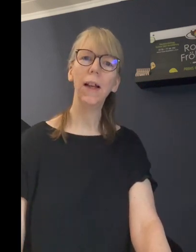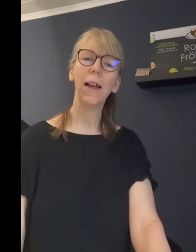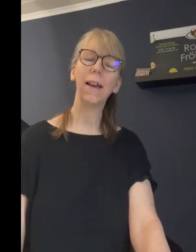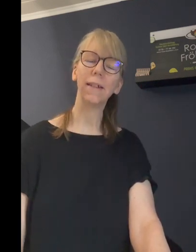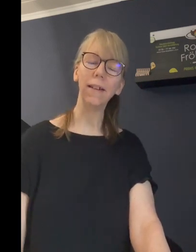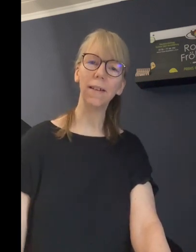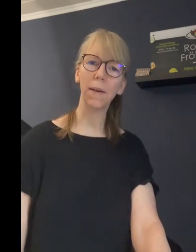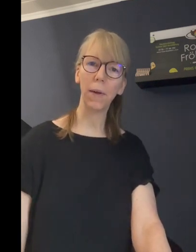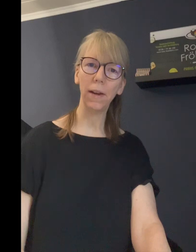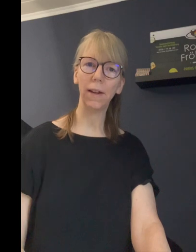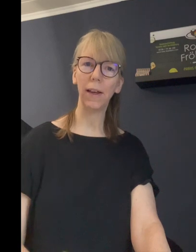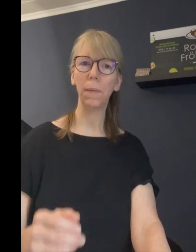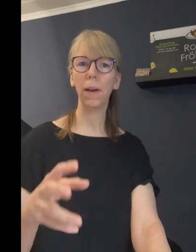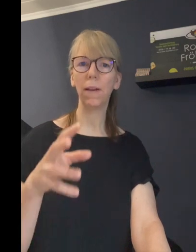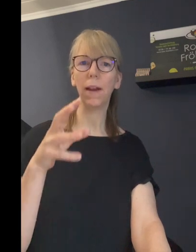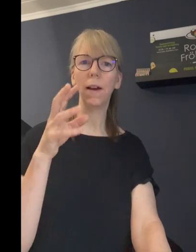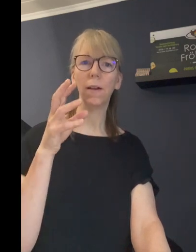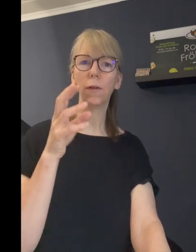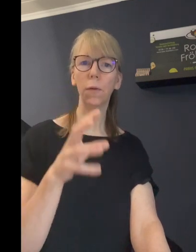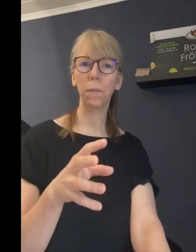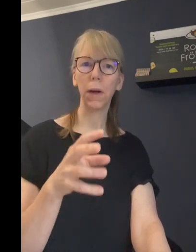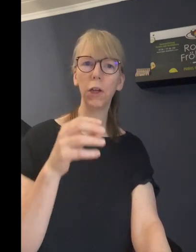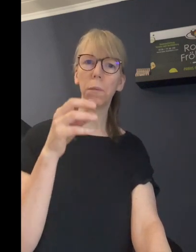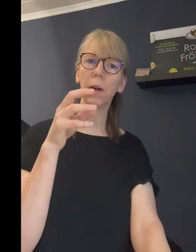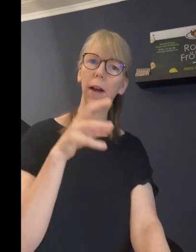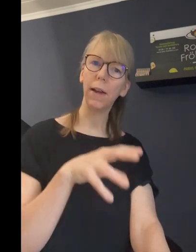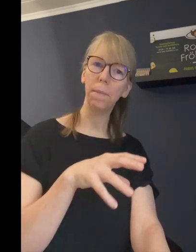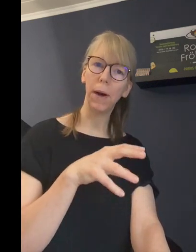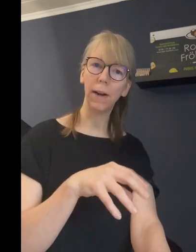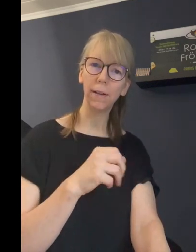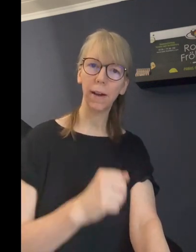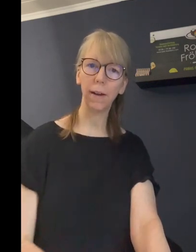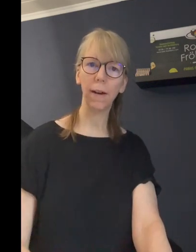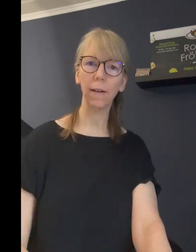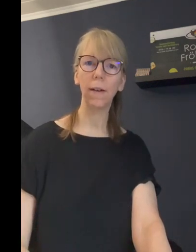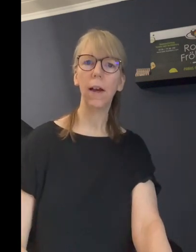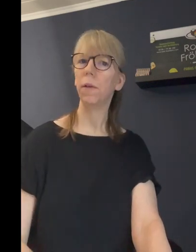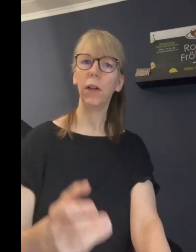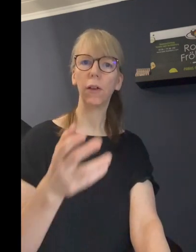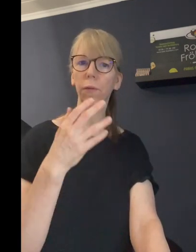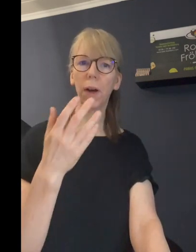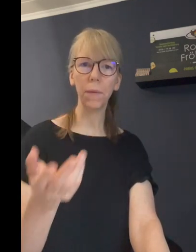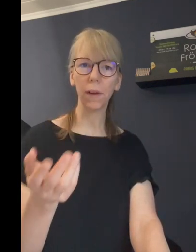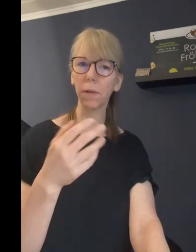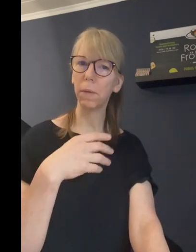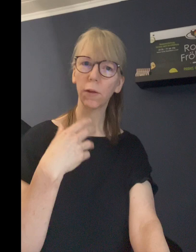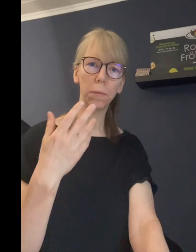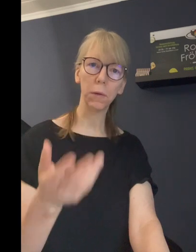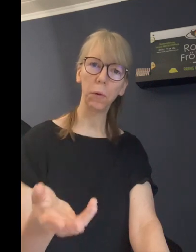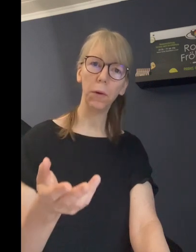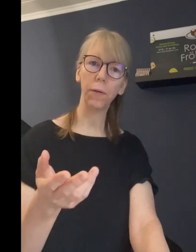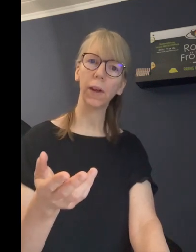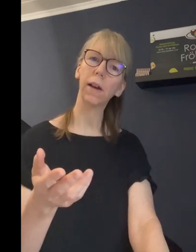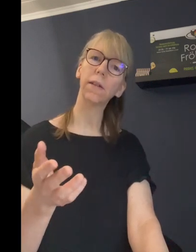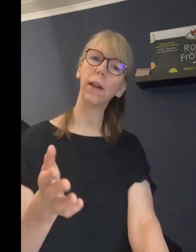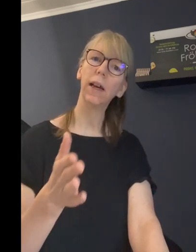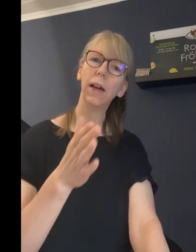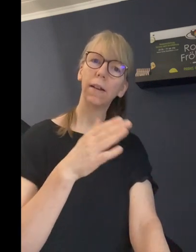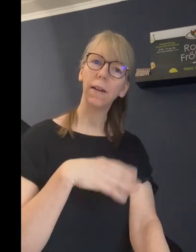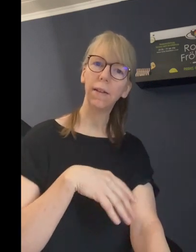Es ist am Ende jemand, der zum Beispiel eine Mahlzeit hat. Wenn ihr jetzt ein warmes Essen macht, zum Beispiel Hühnerfrikassee, dann ist